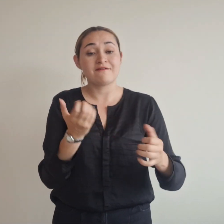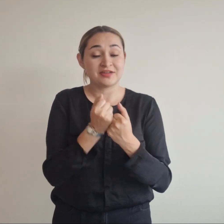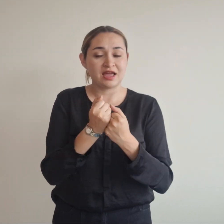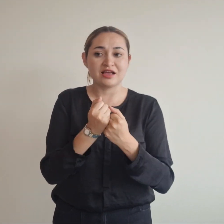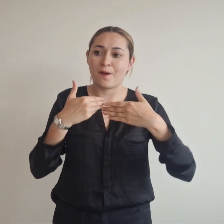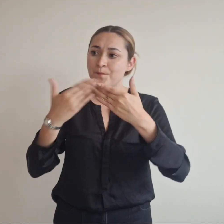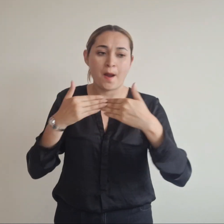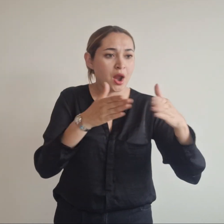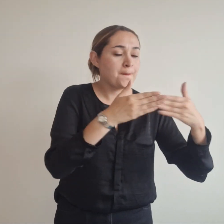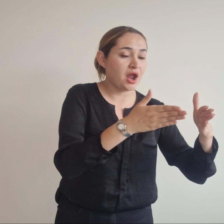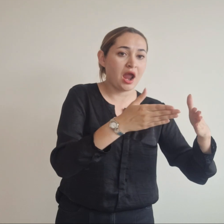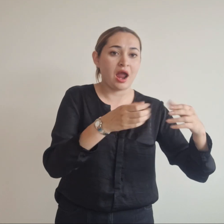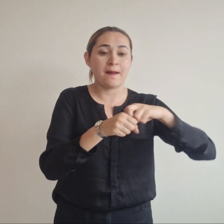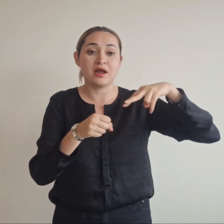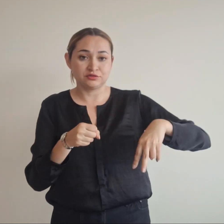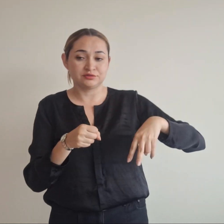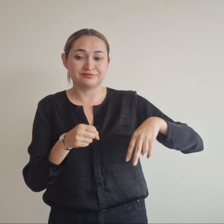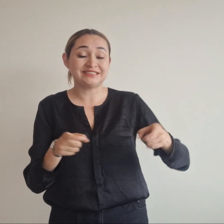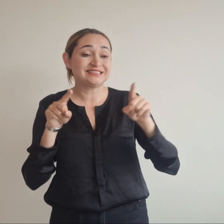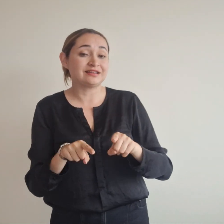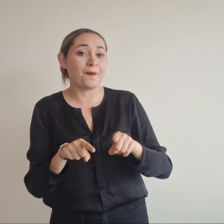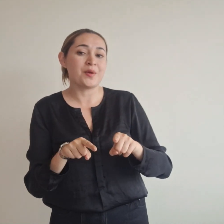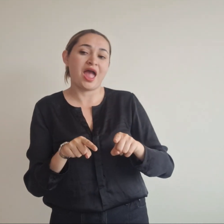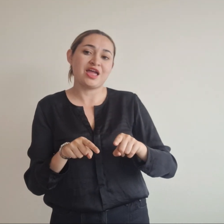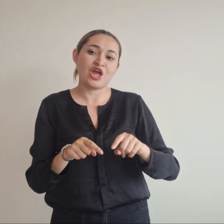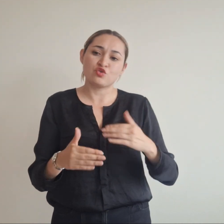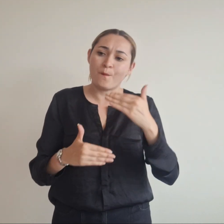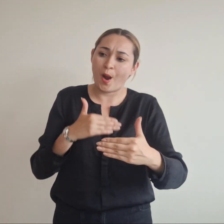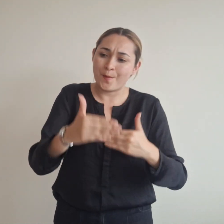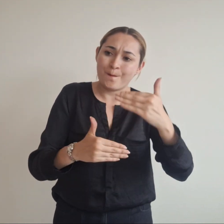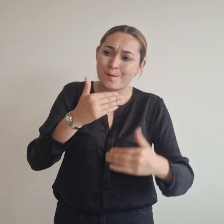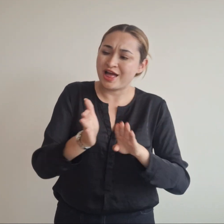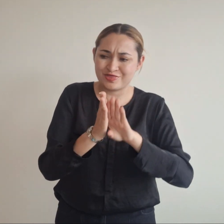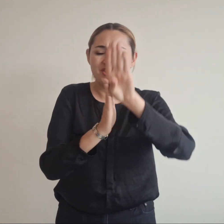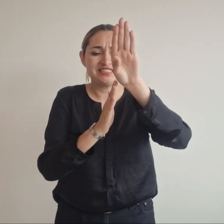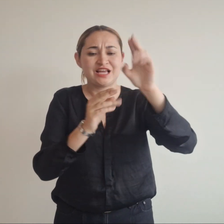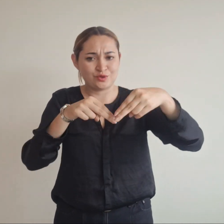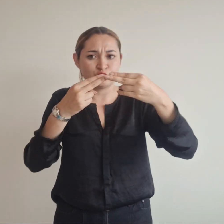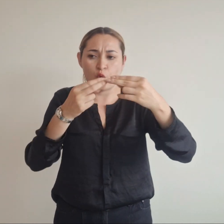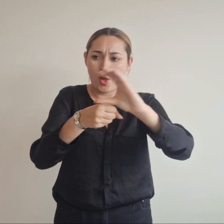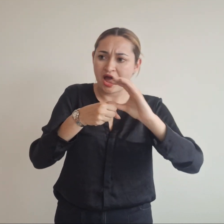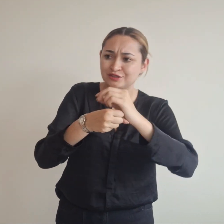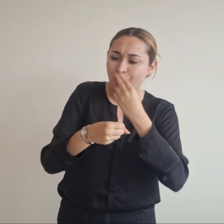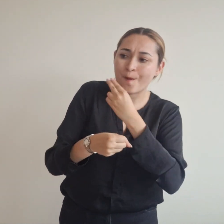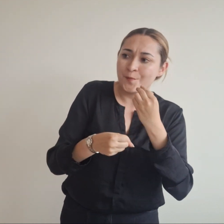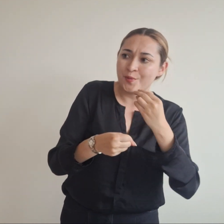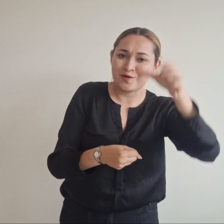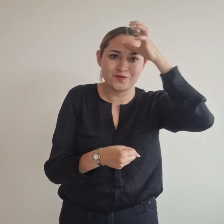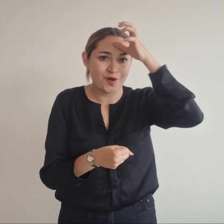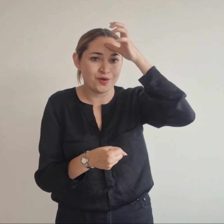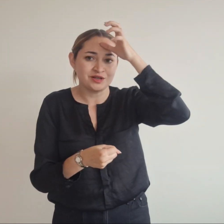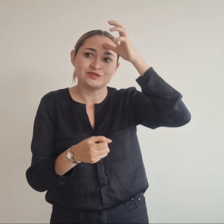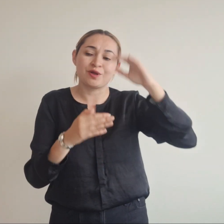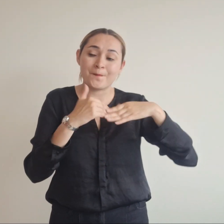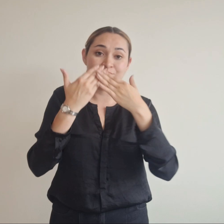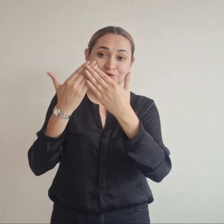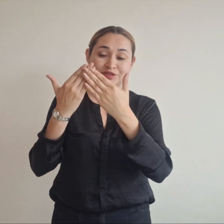puertas a los ciudadanos, sino que también impulsa el desarrollo de Tunja como una ciudad comprometida con el conocimiento, la educación y el progreso.